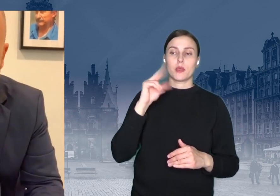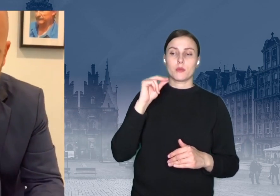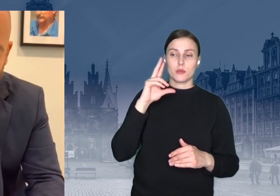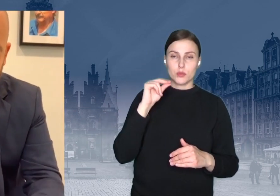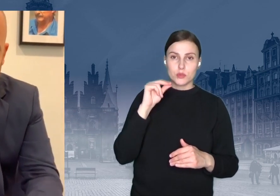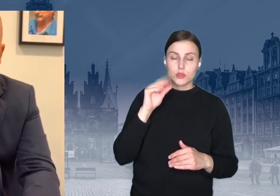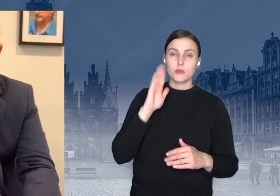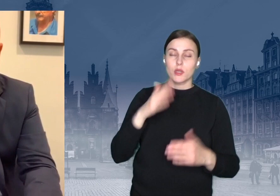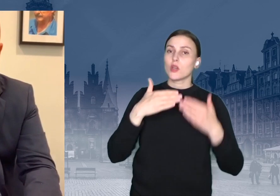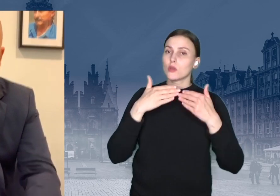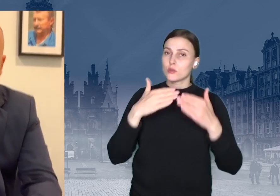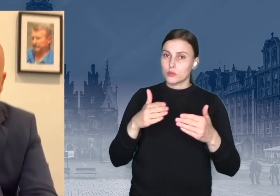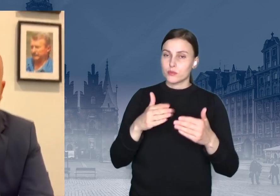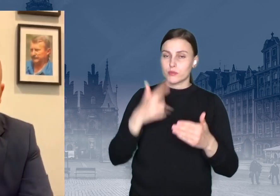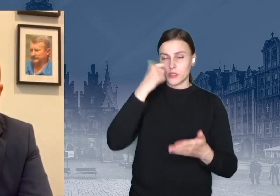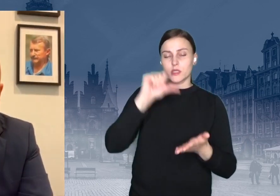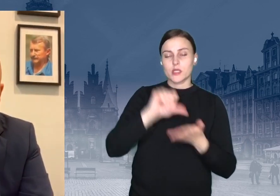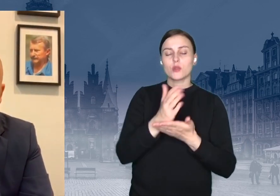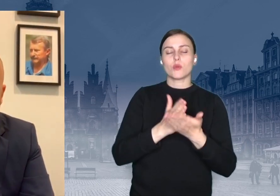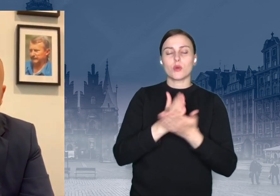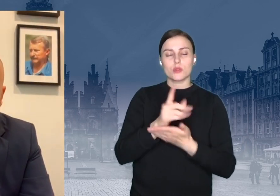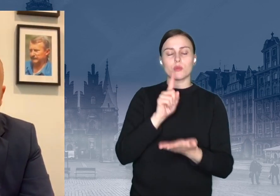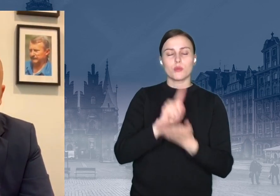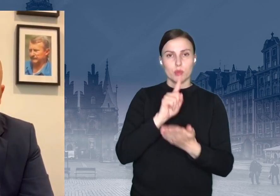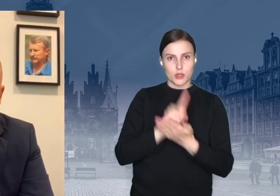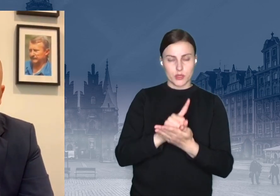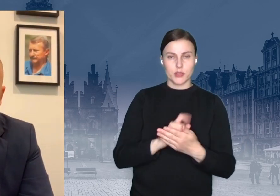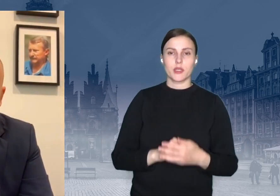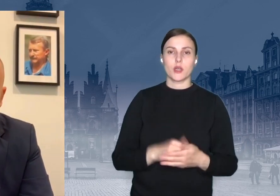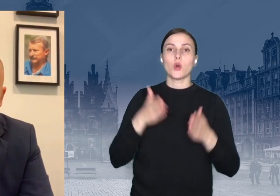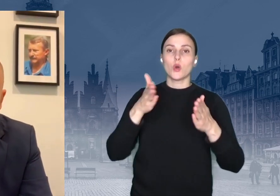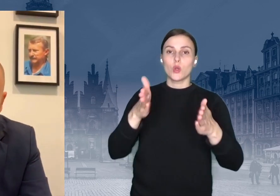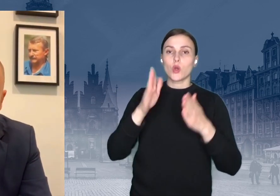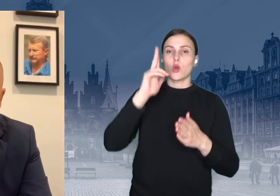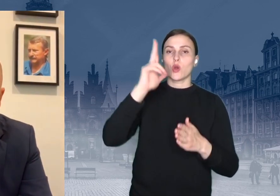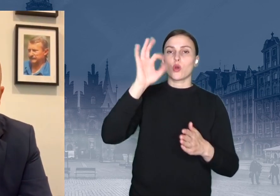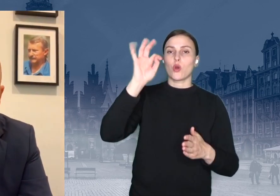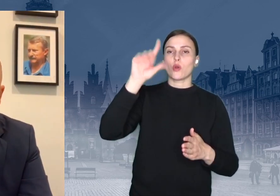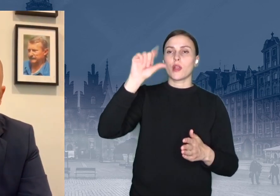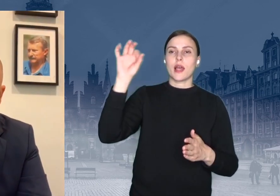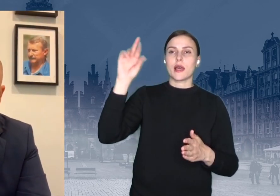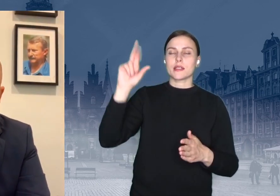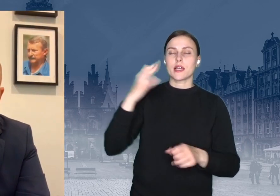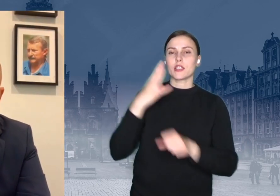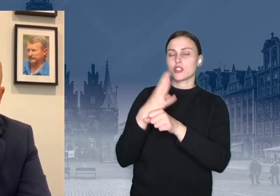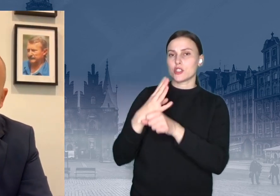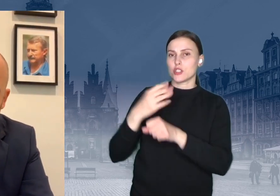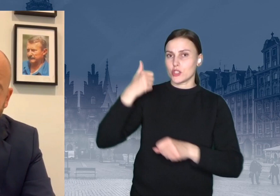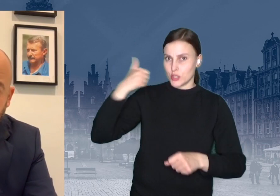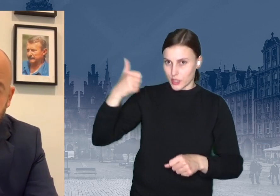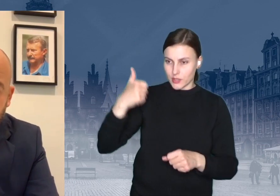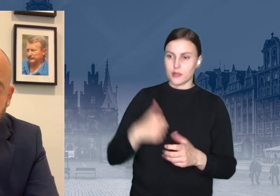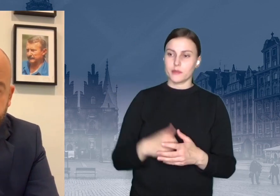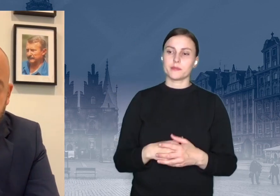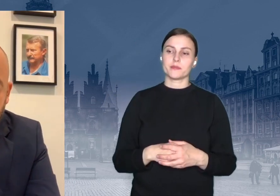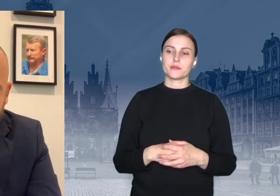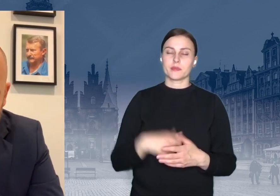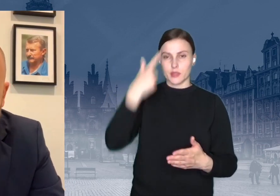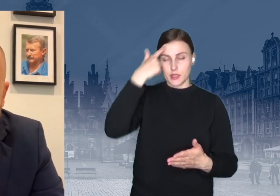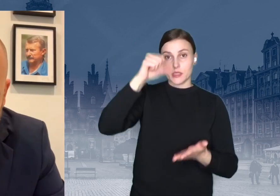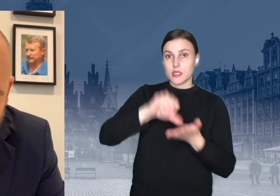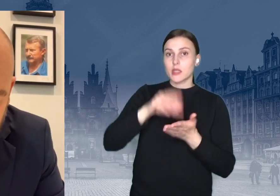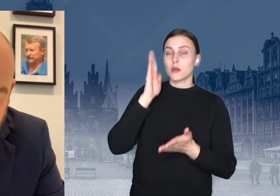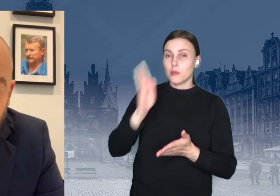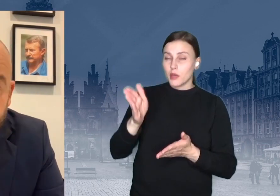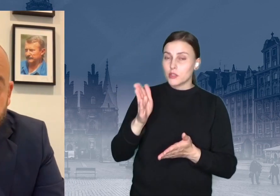otwieramy Centrum Obsługi Podatnika przy ulicy Kotlarskiej 41. Tak jest świetnie. Centrum to będzie czynne